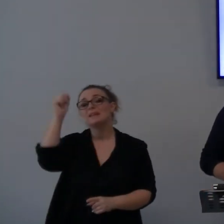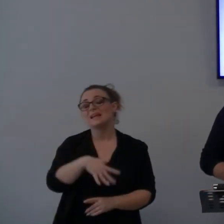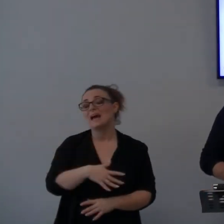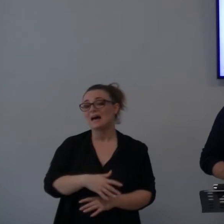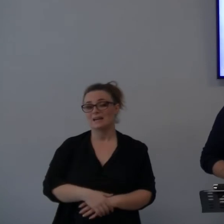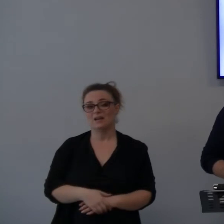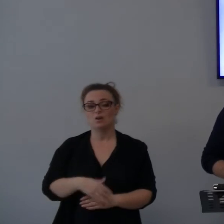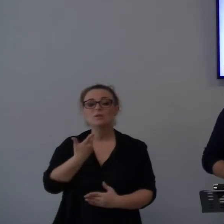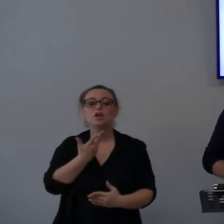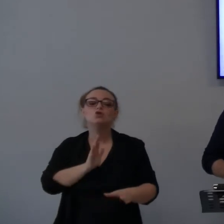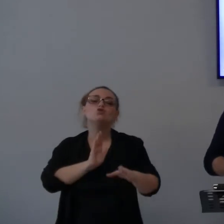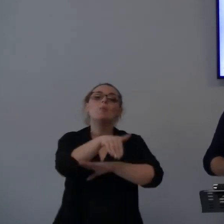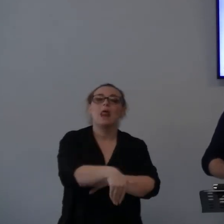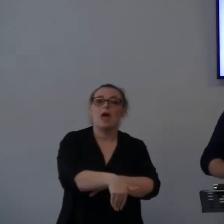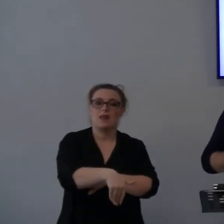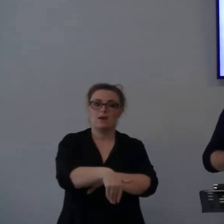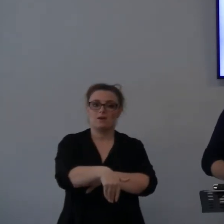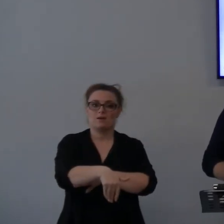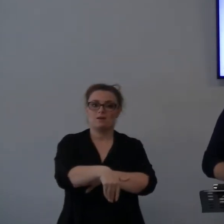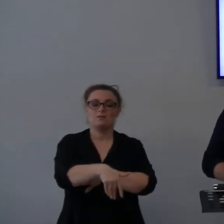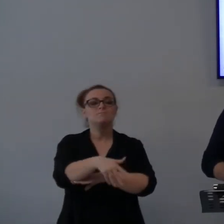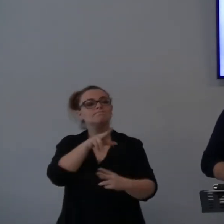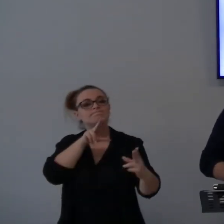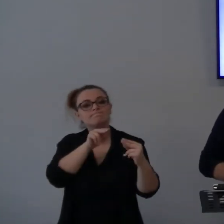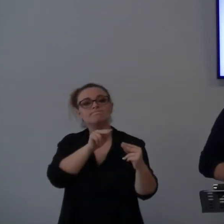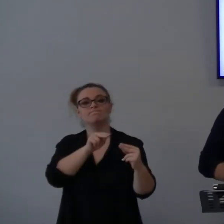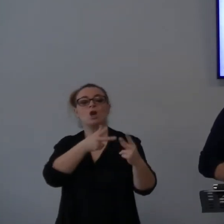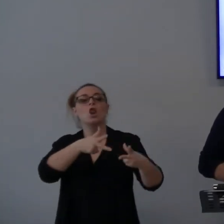Come dice il Signore, cominciamo qualcosa di nuovo.